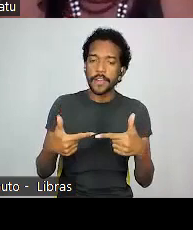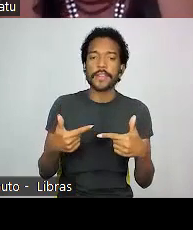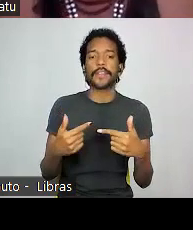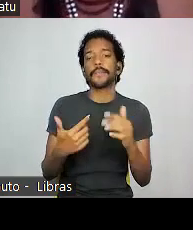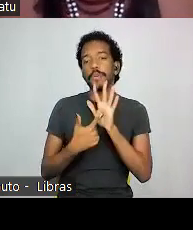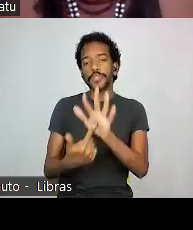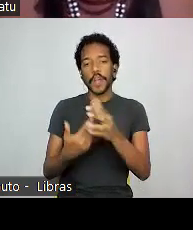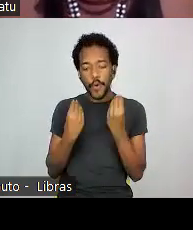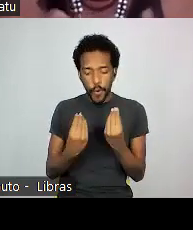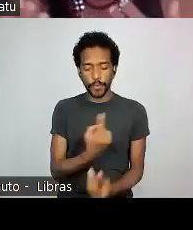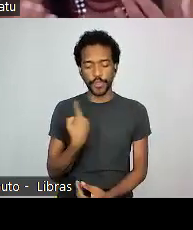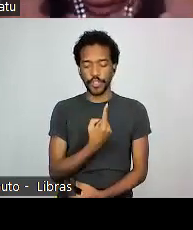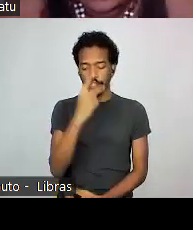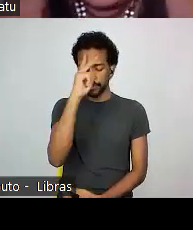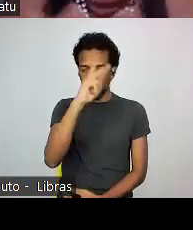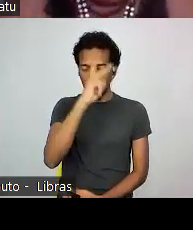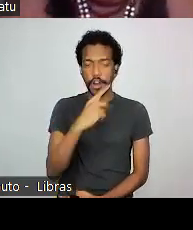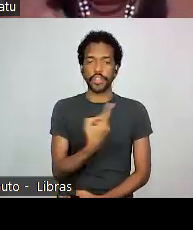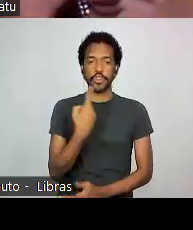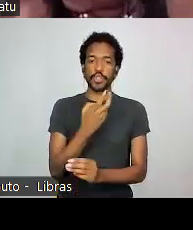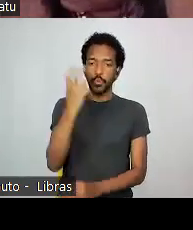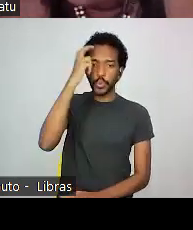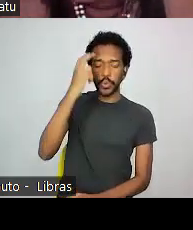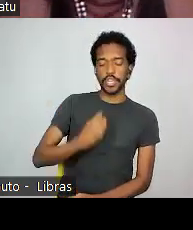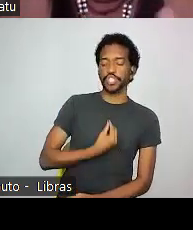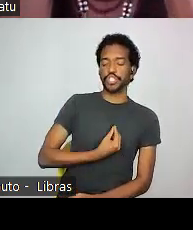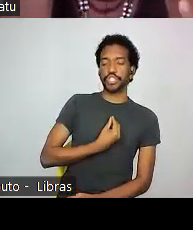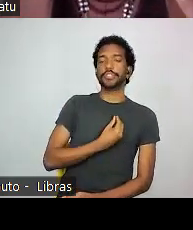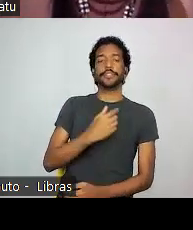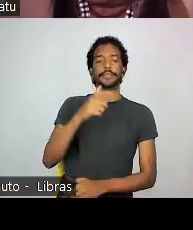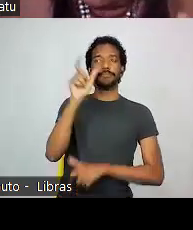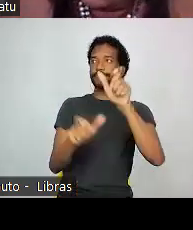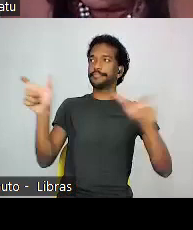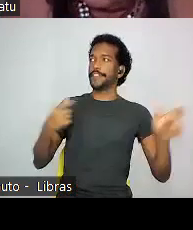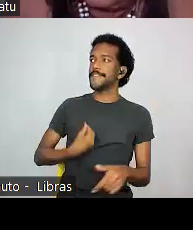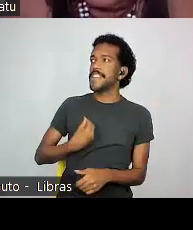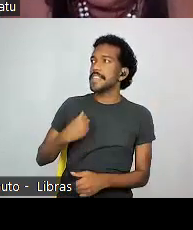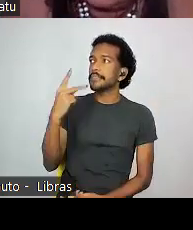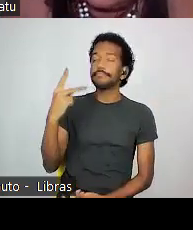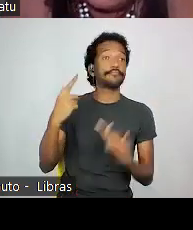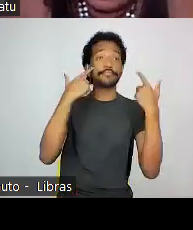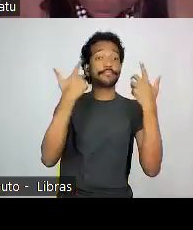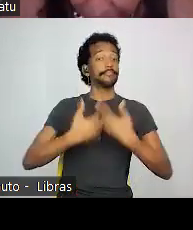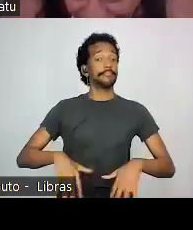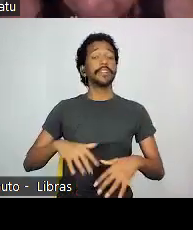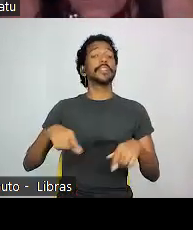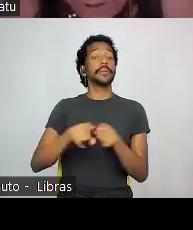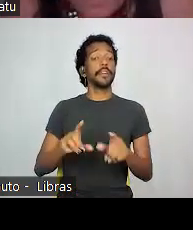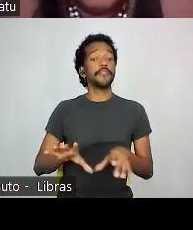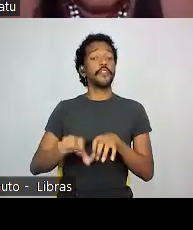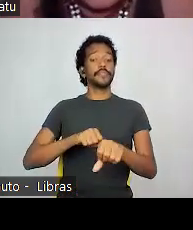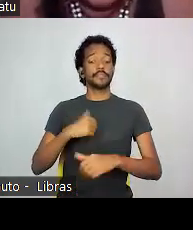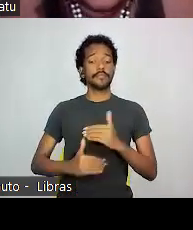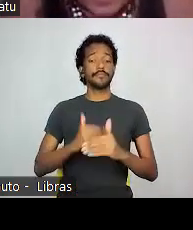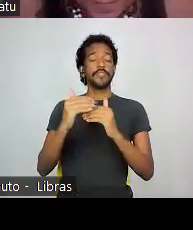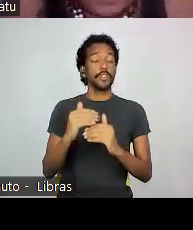nossa história e a nossa cultura está presente na vida das pessoas e na formação da sociedade brasileira. Mas existe uma